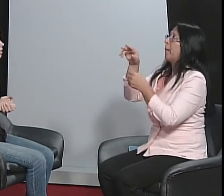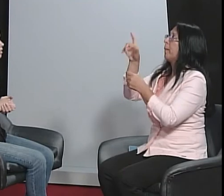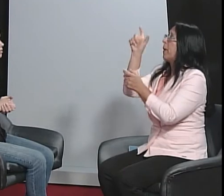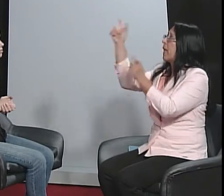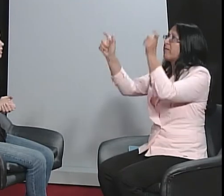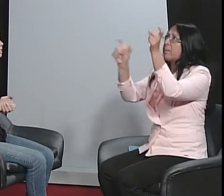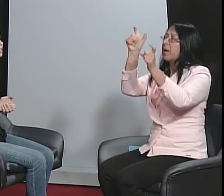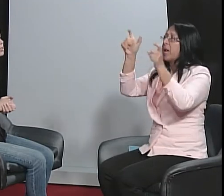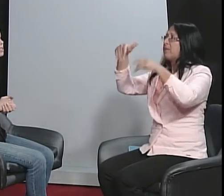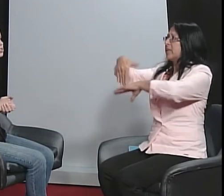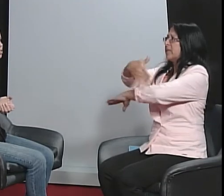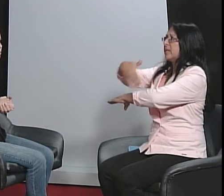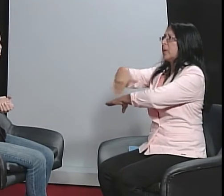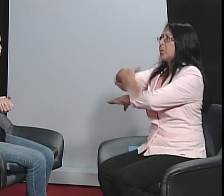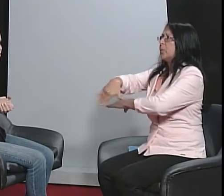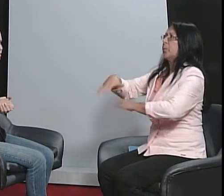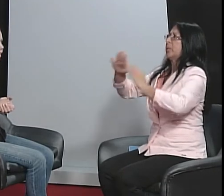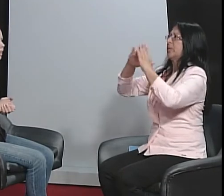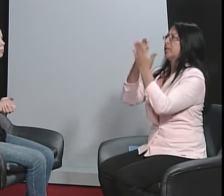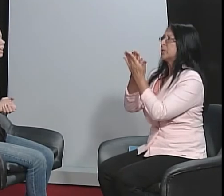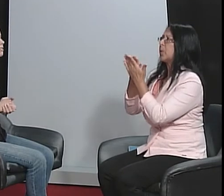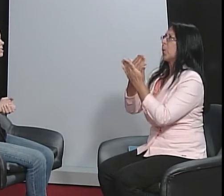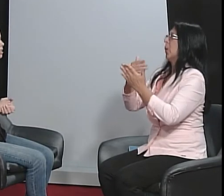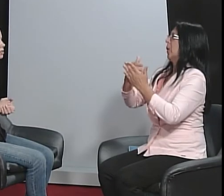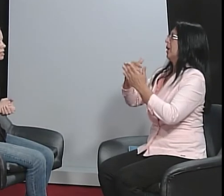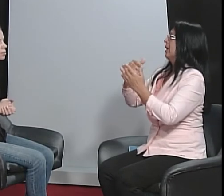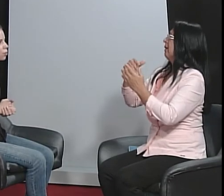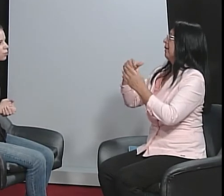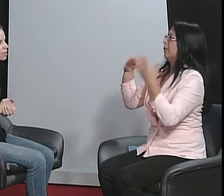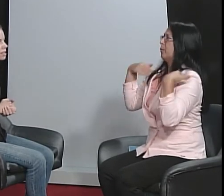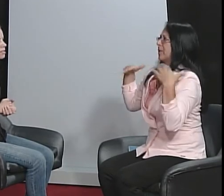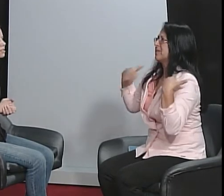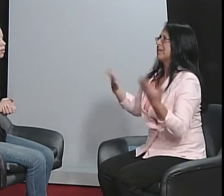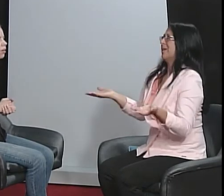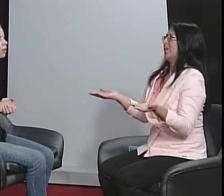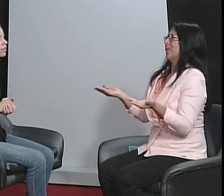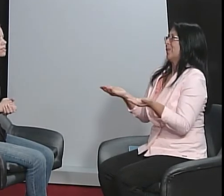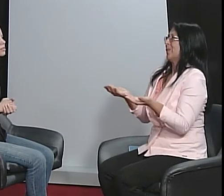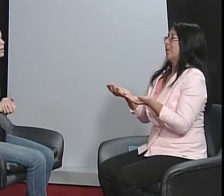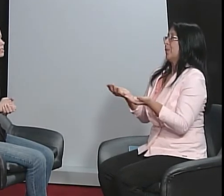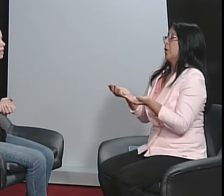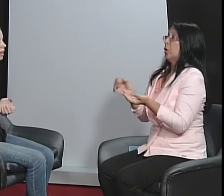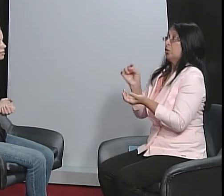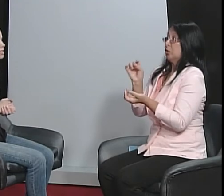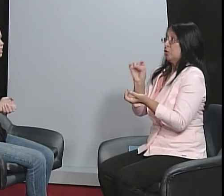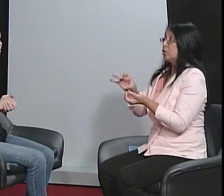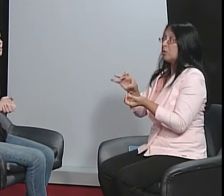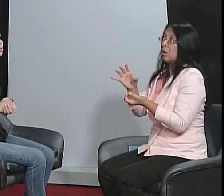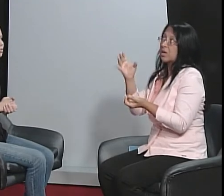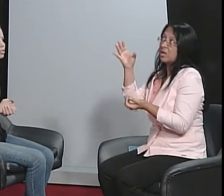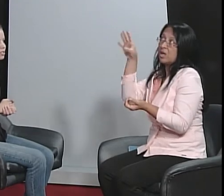Tem tantos estímulos, né? Palavras nas ruas, nas escolas, nos passeios, as crianças ouvintes.